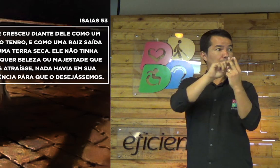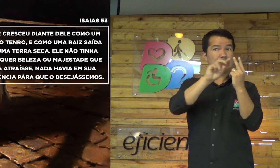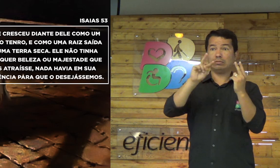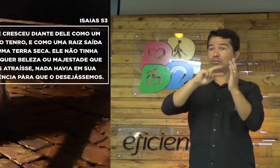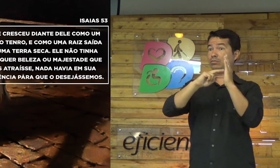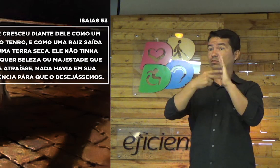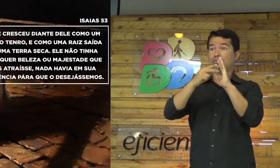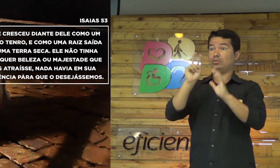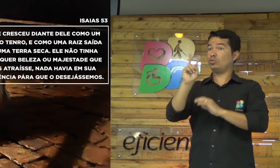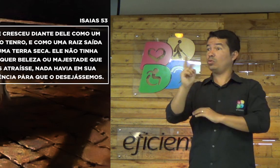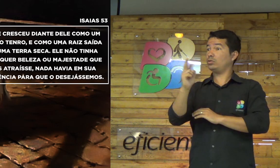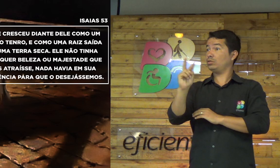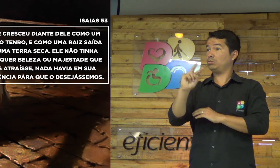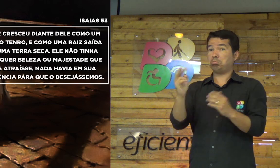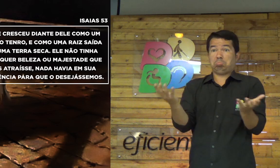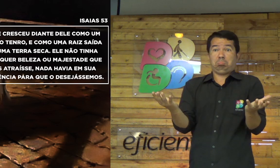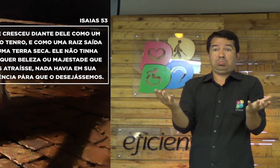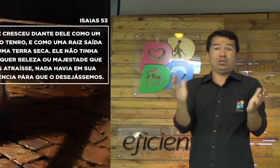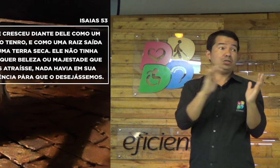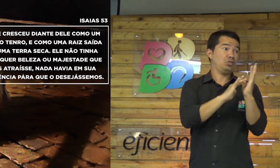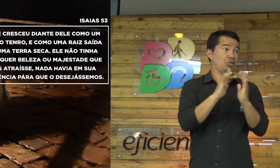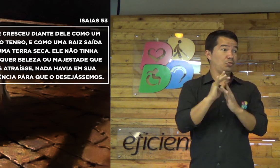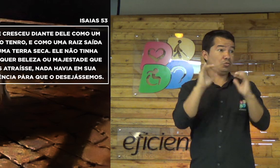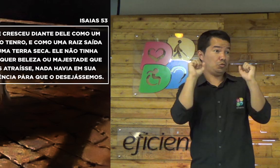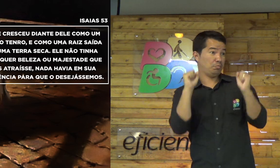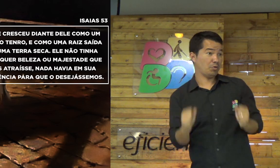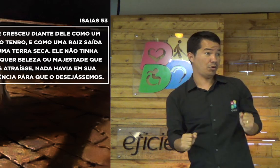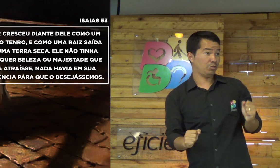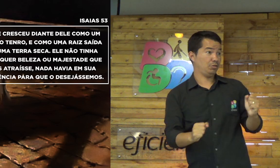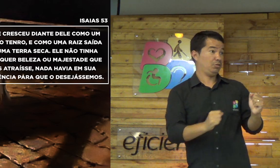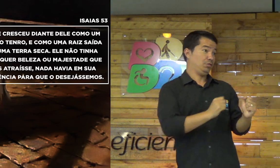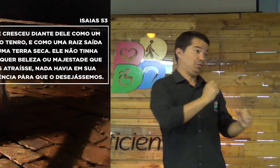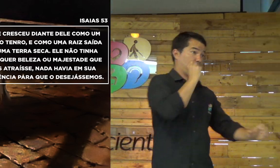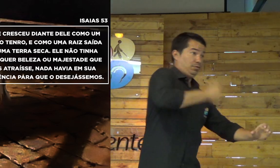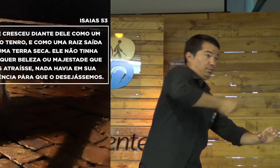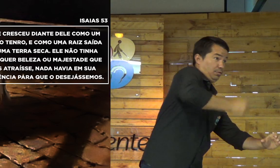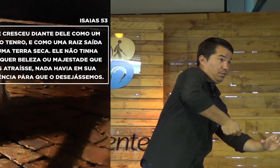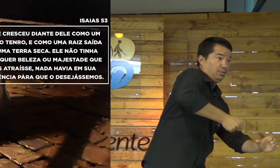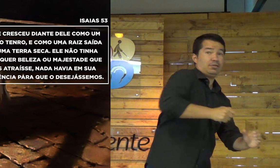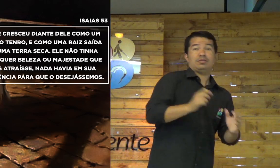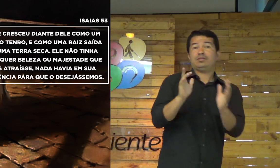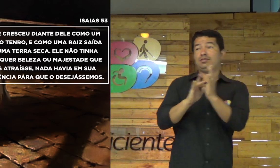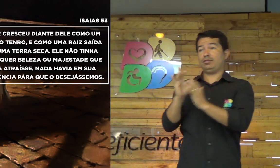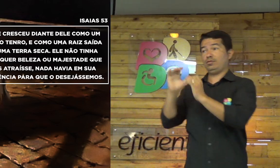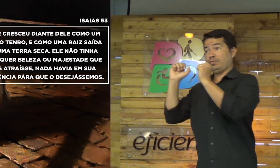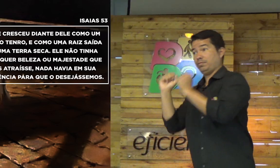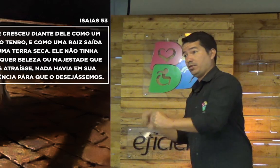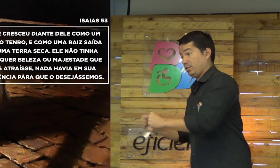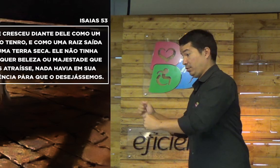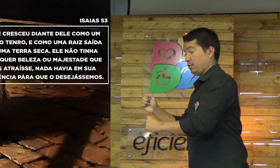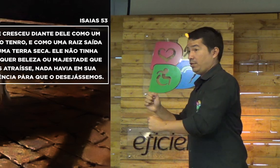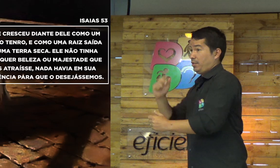Podem ser esses dois significados. Então, Jesus pode ser marceneiro. Jesus pode ser